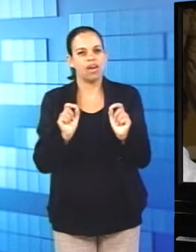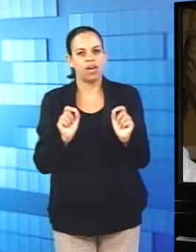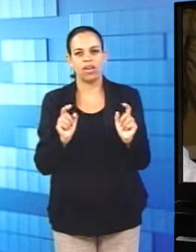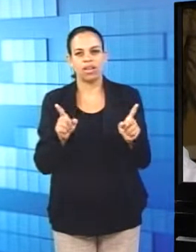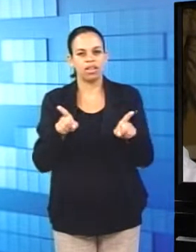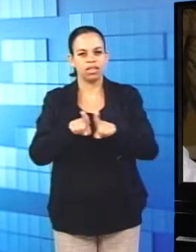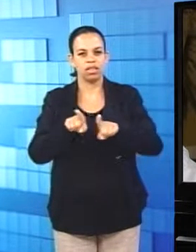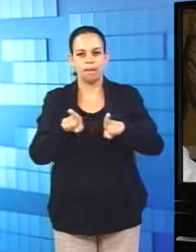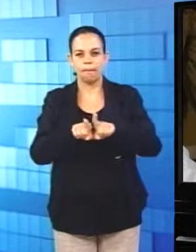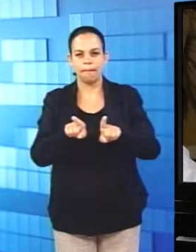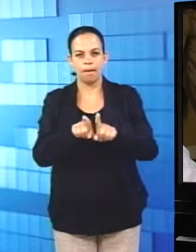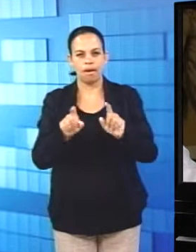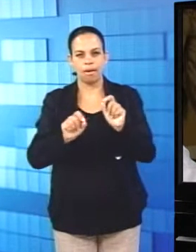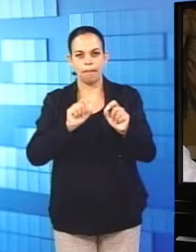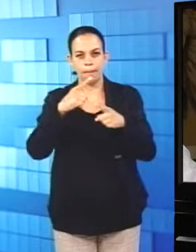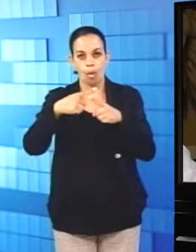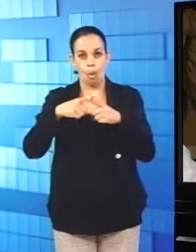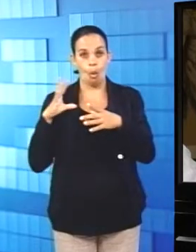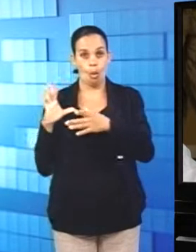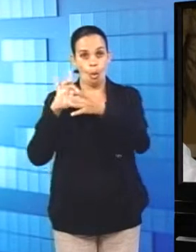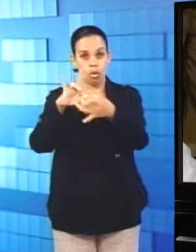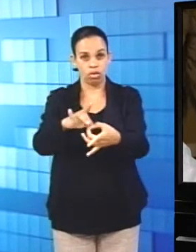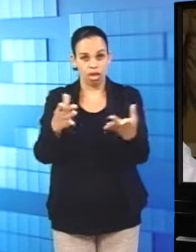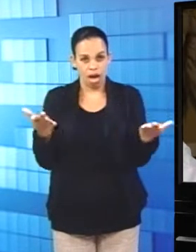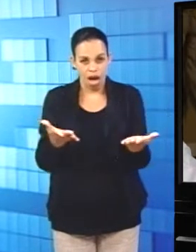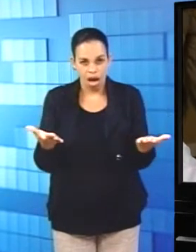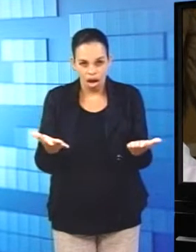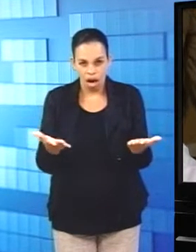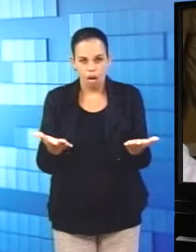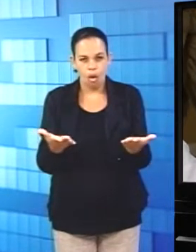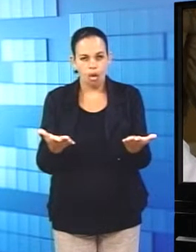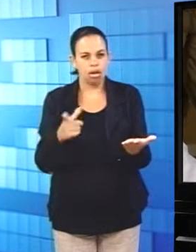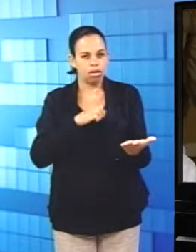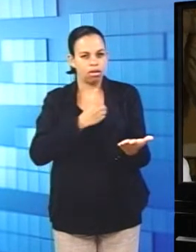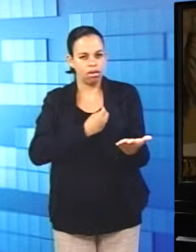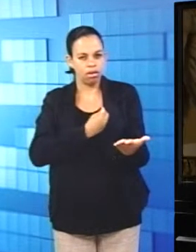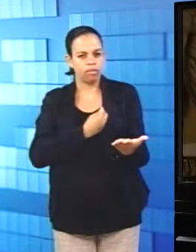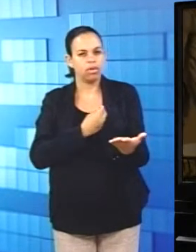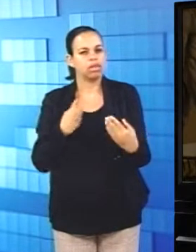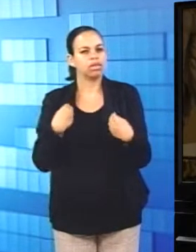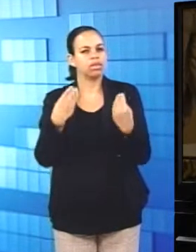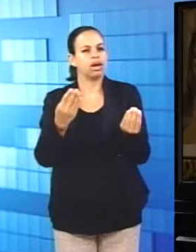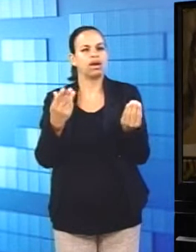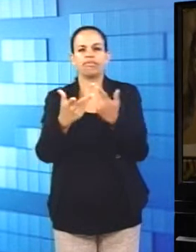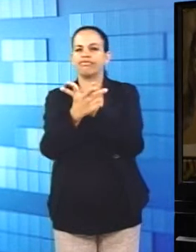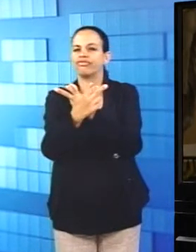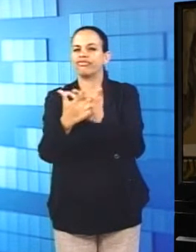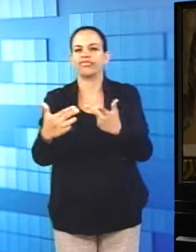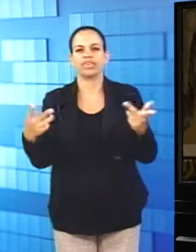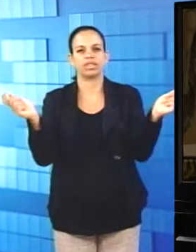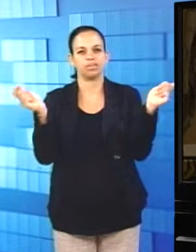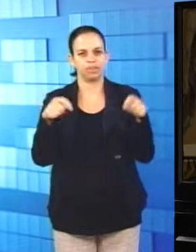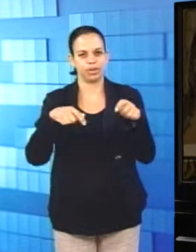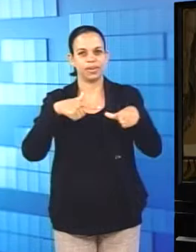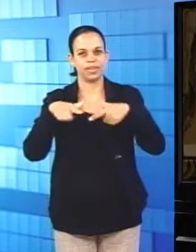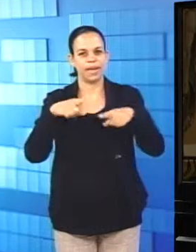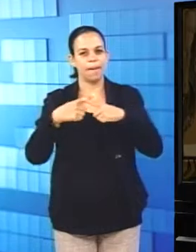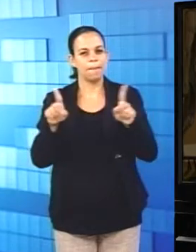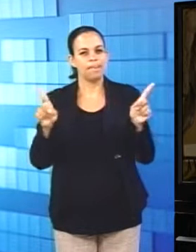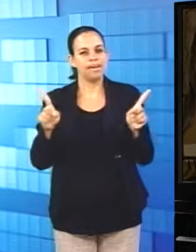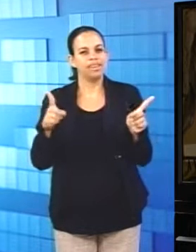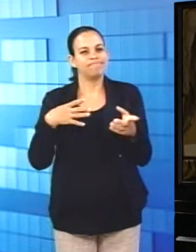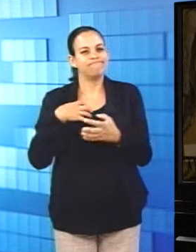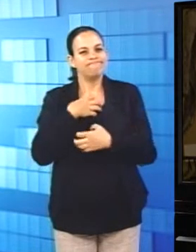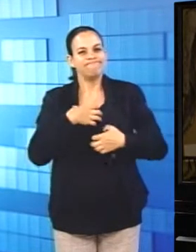e até porque o contexto atual, ele nos dá muito elemento para se trabalhar, porém, é